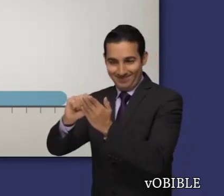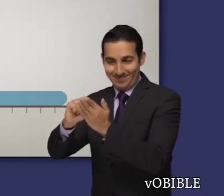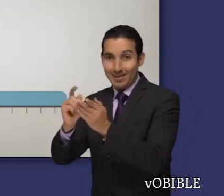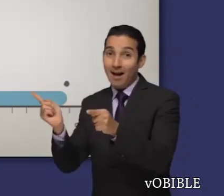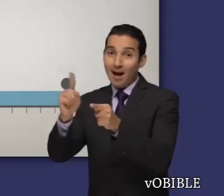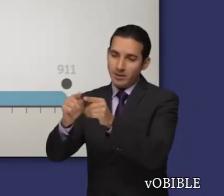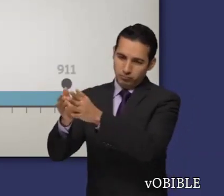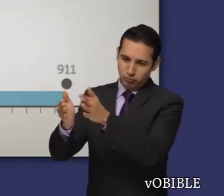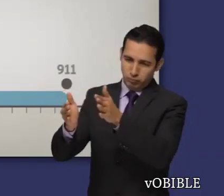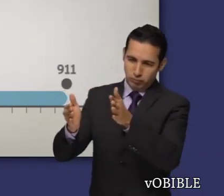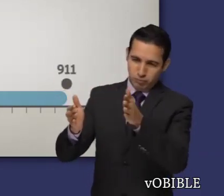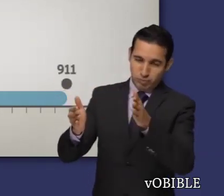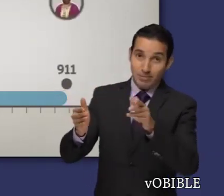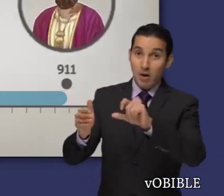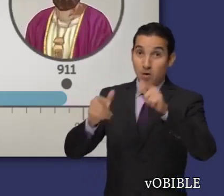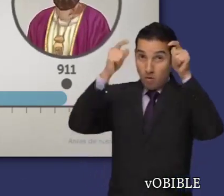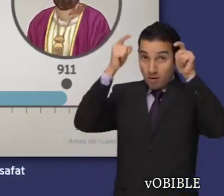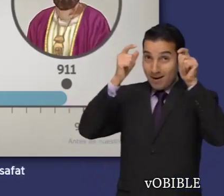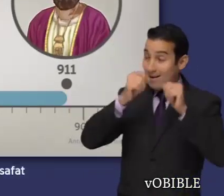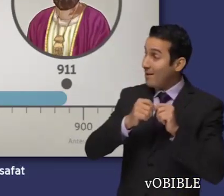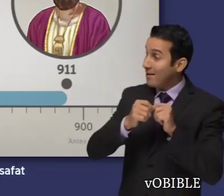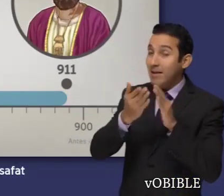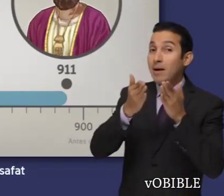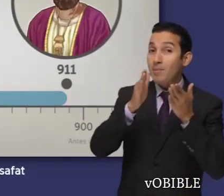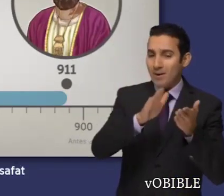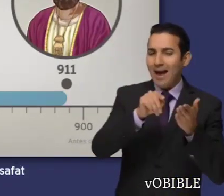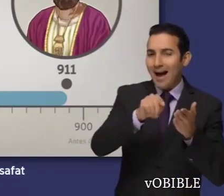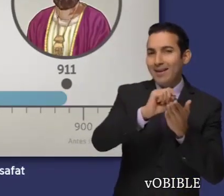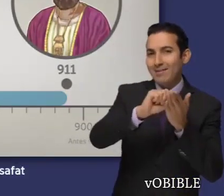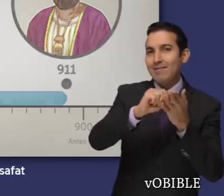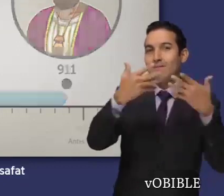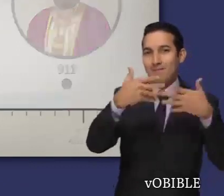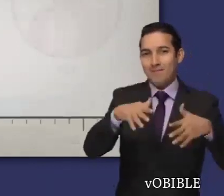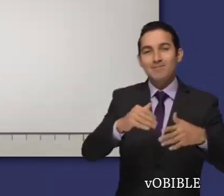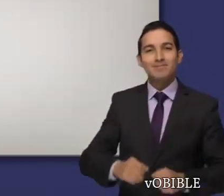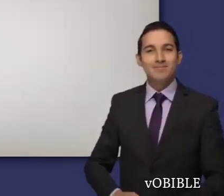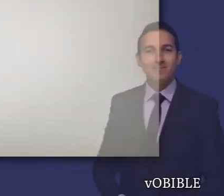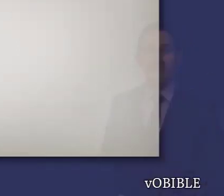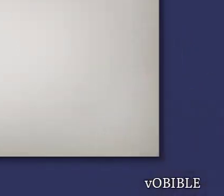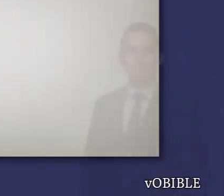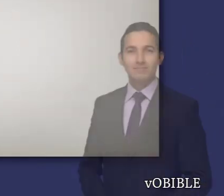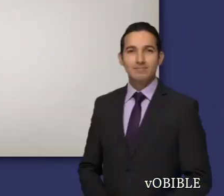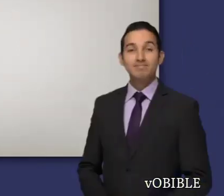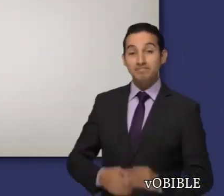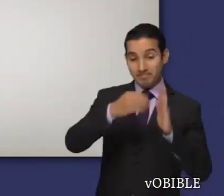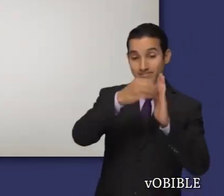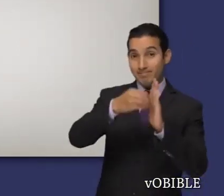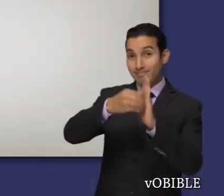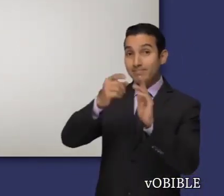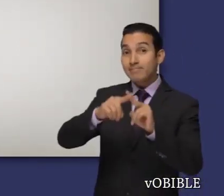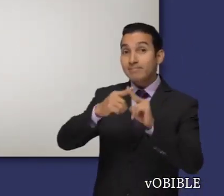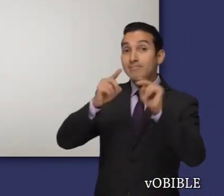David, hasta más o menos el año 911, cuando muere el rey Jehozafat. En la primera parte del libro,